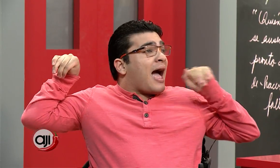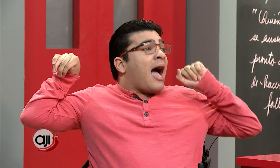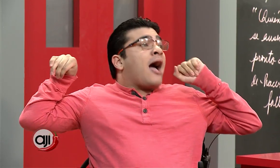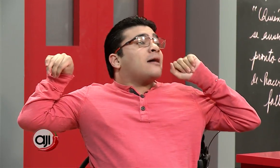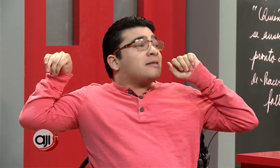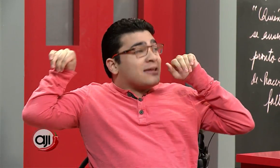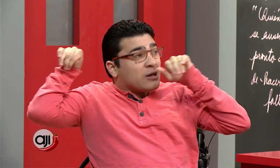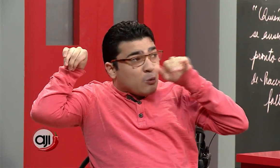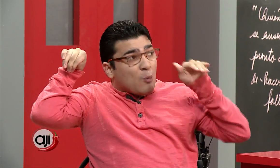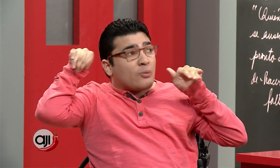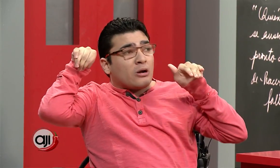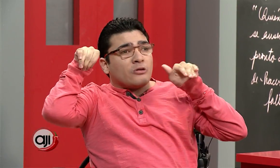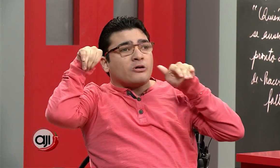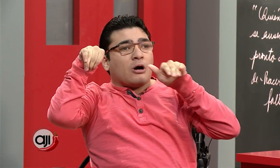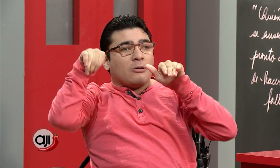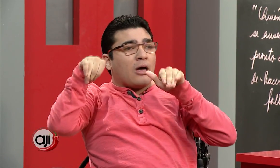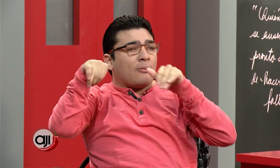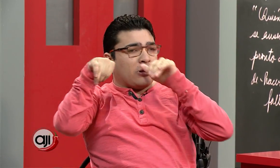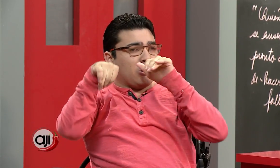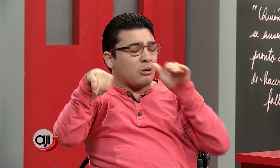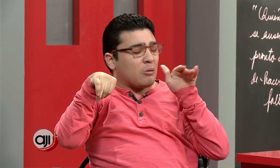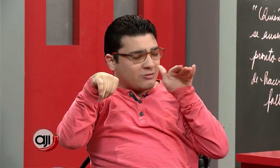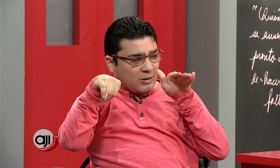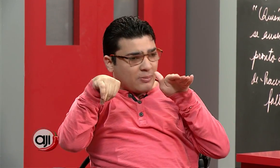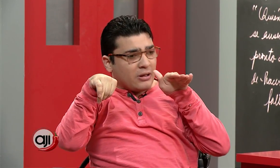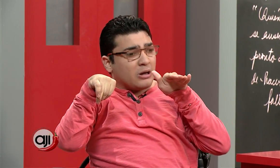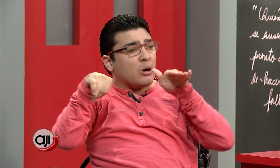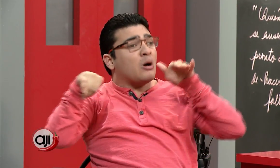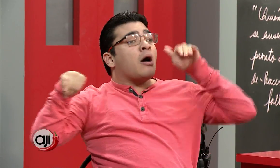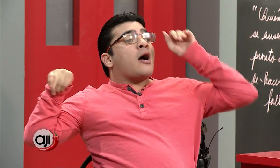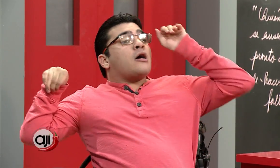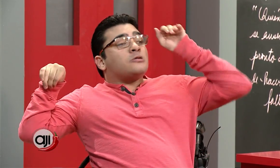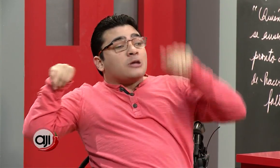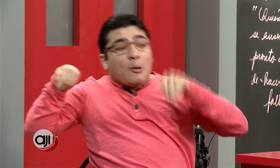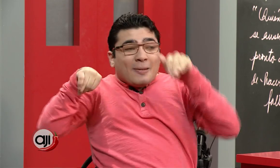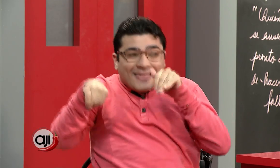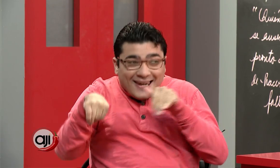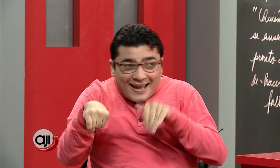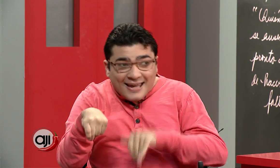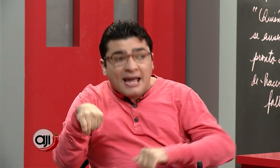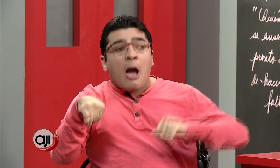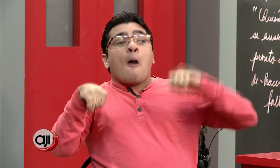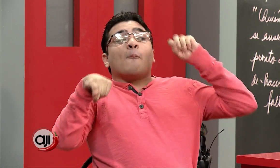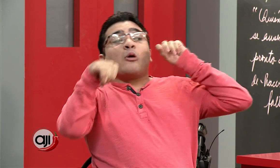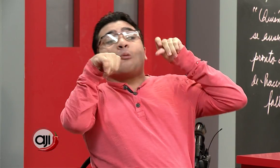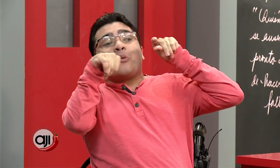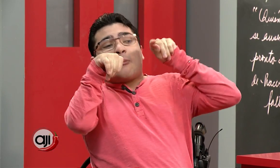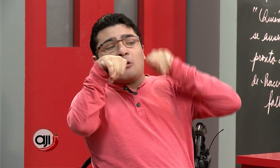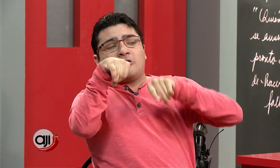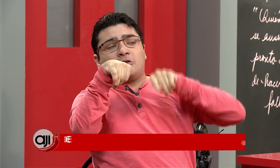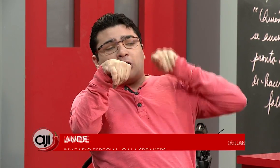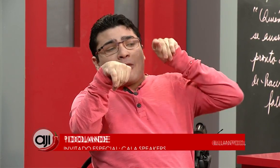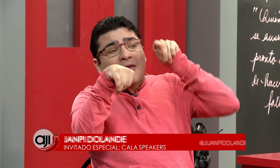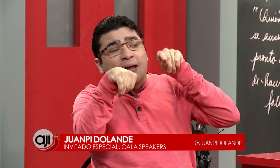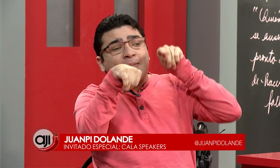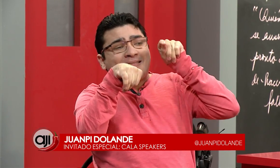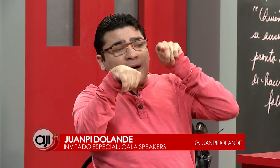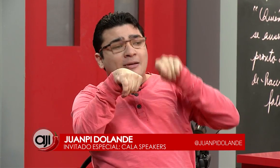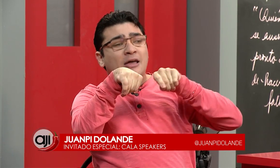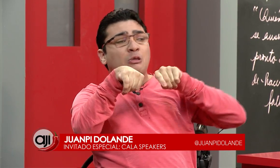ningún pronóstico de vida, pero yo como siempre digo, Dios me tiene aquí por un propósito. Y a ti que me estás viendo,